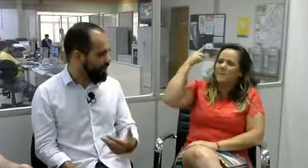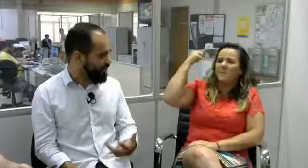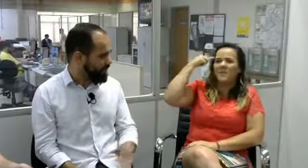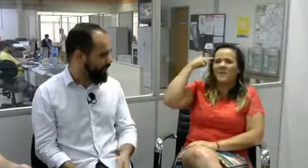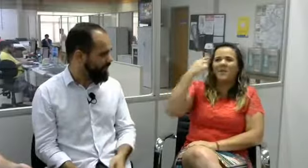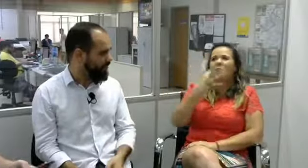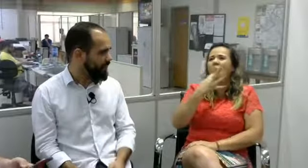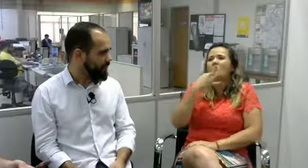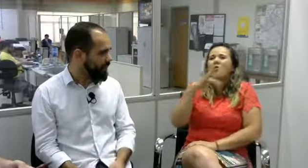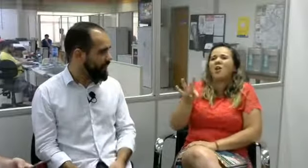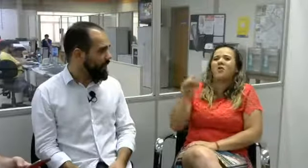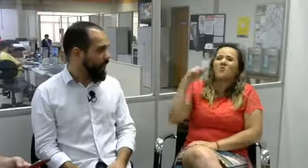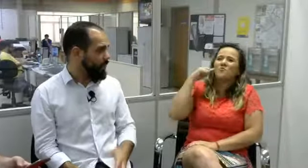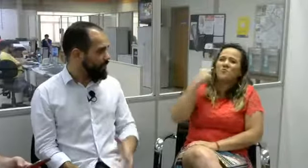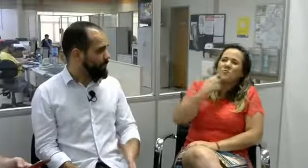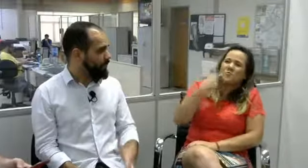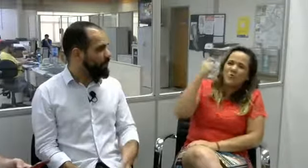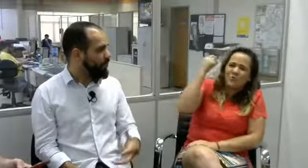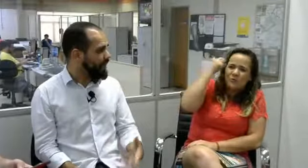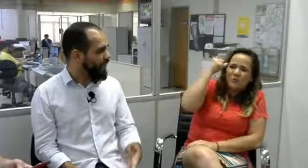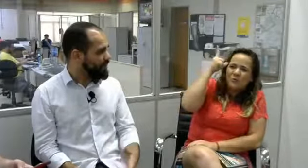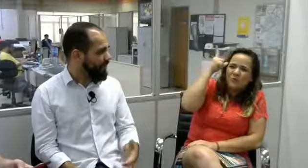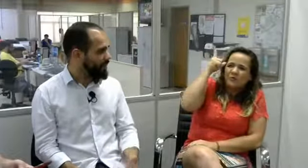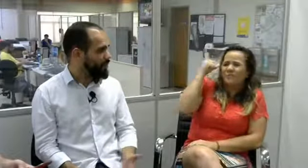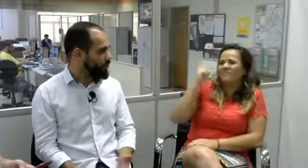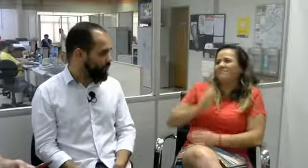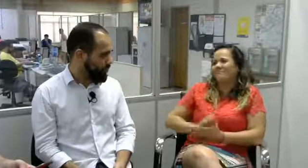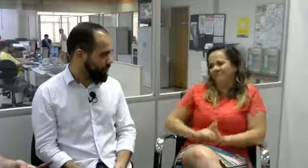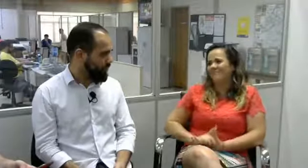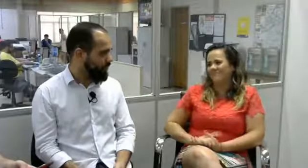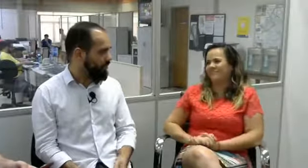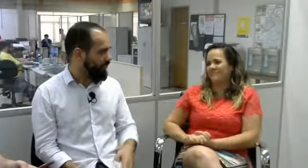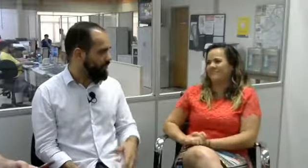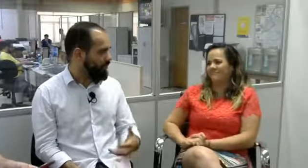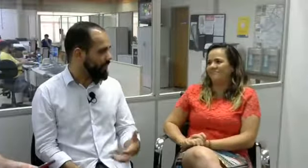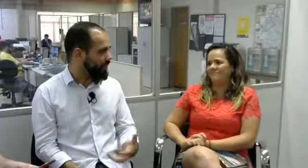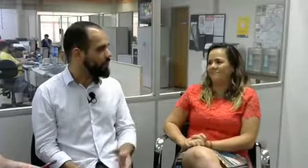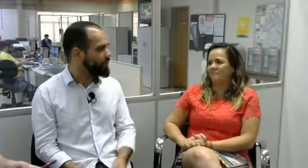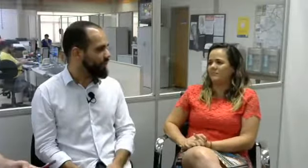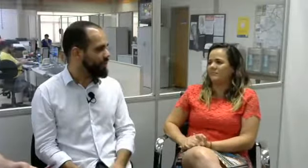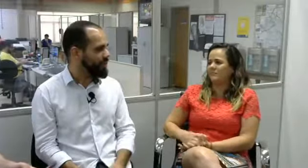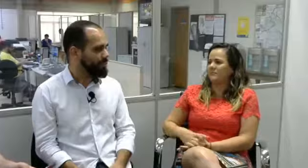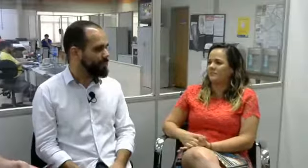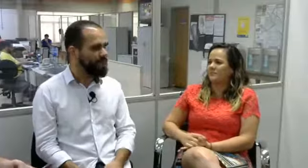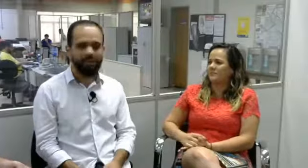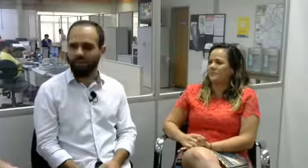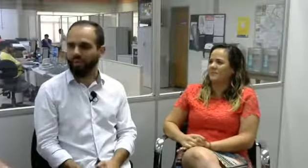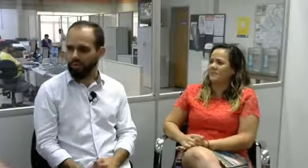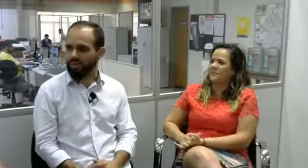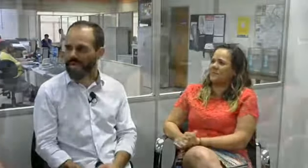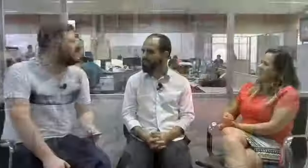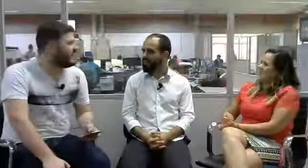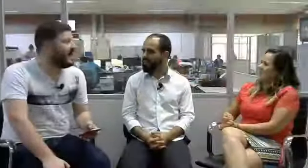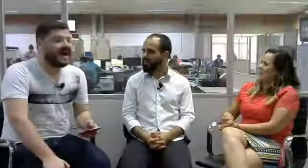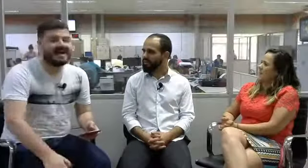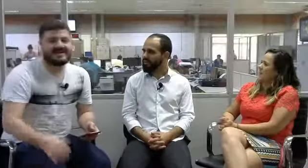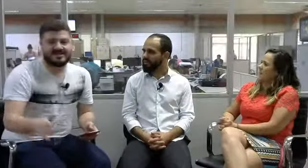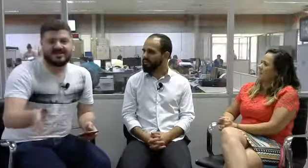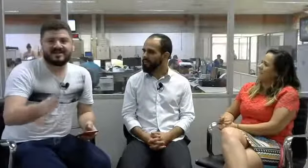físicos. Algumas pessoas não conhecem a questão dos surdos, não têm essa noção a respeito da questão dos surdos. Aliás, a gente estava até